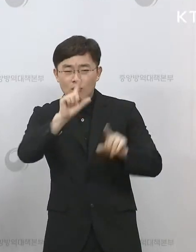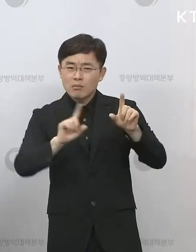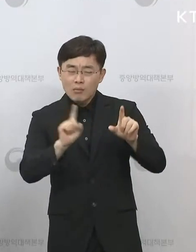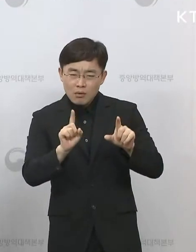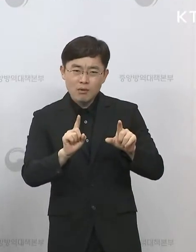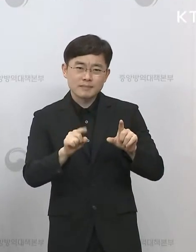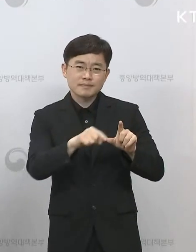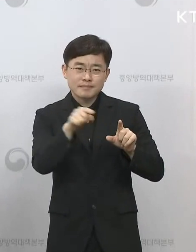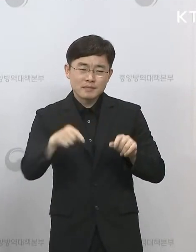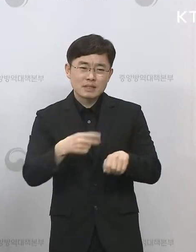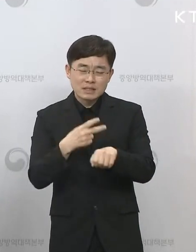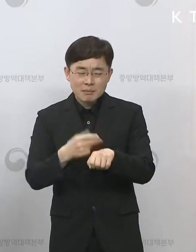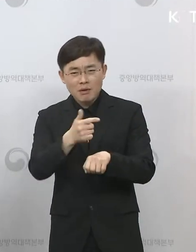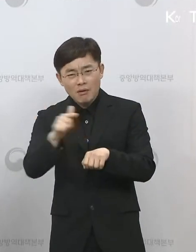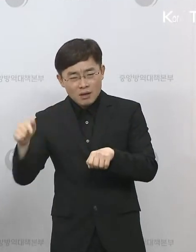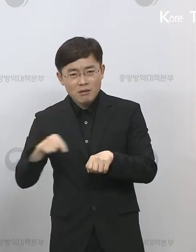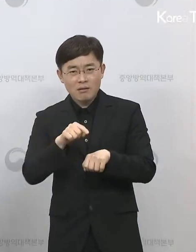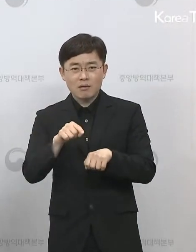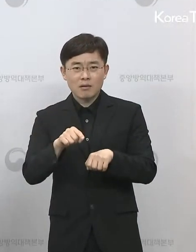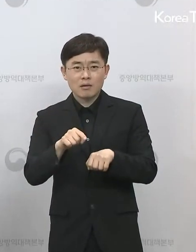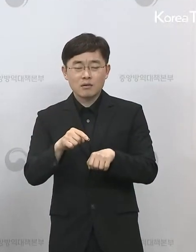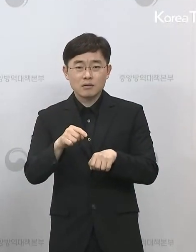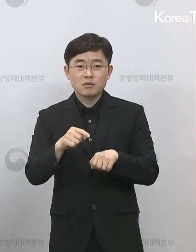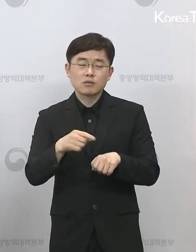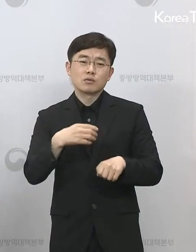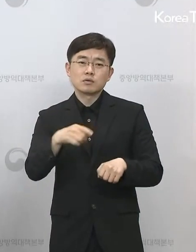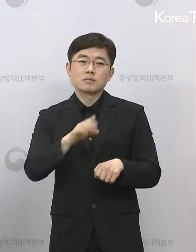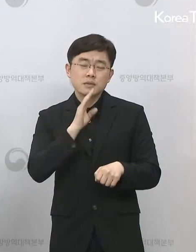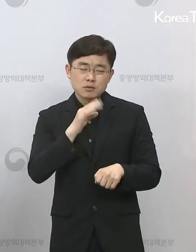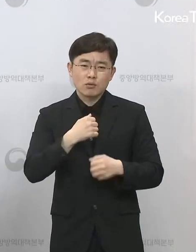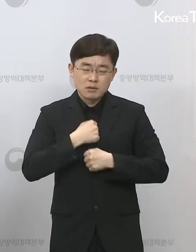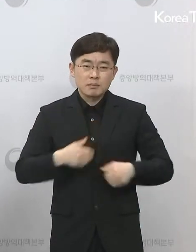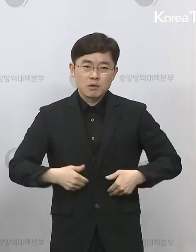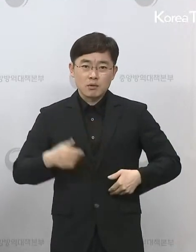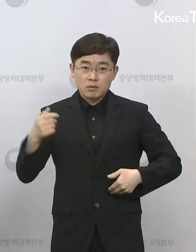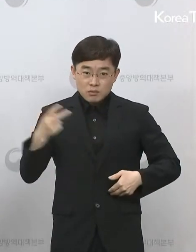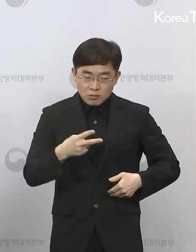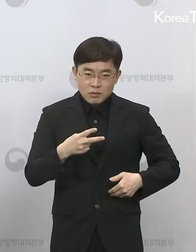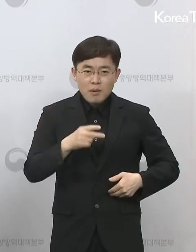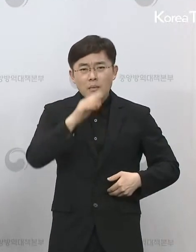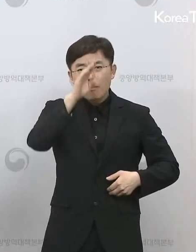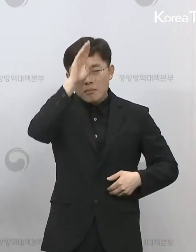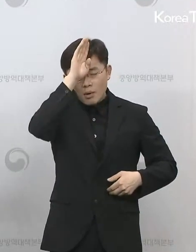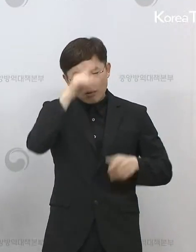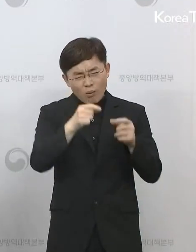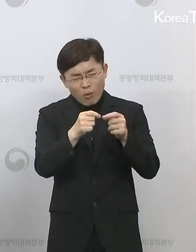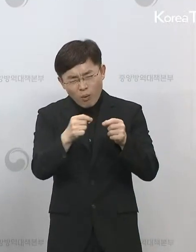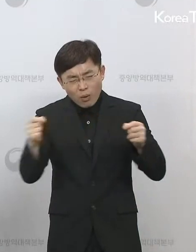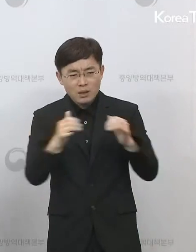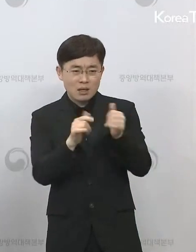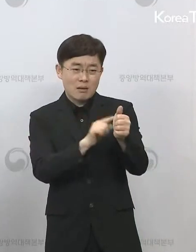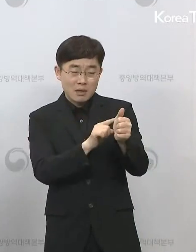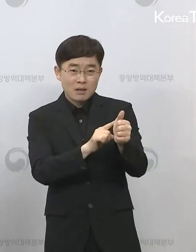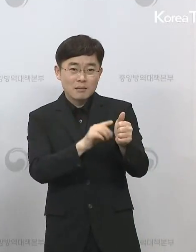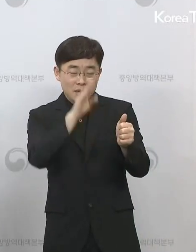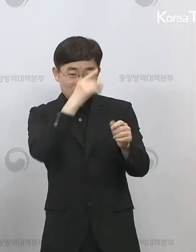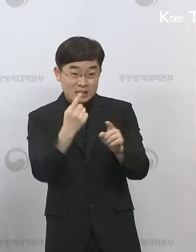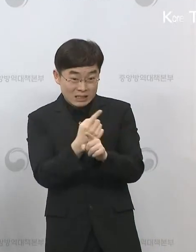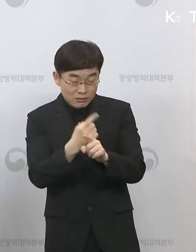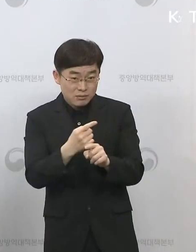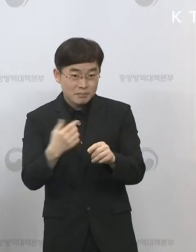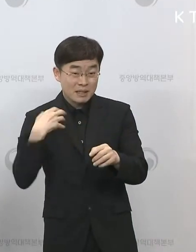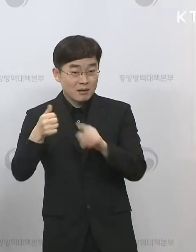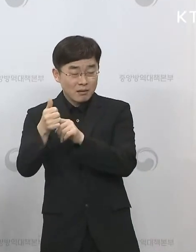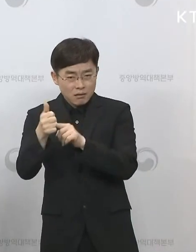관리자, 그리고 기저질환자들을 치료하거나 보호하시는 분들은 공동체 안전에 미치는 영향이 매우